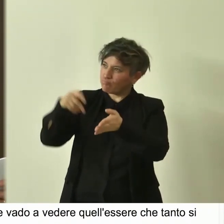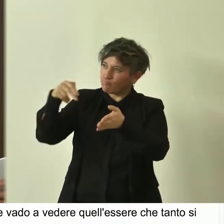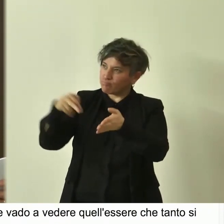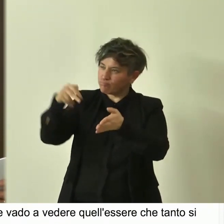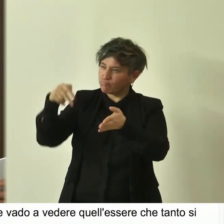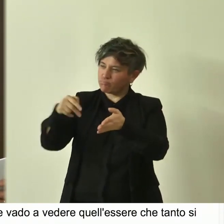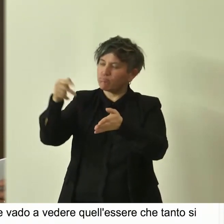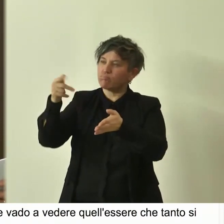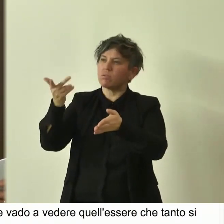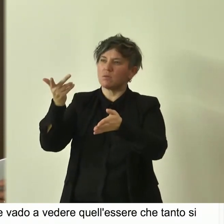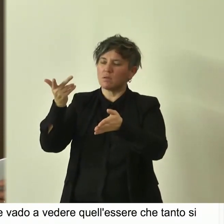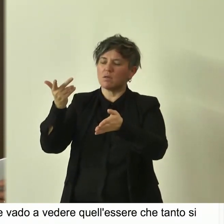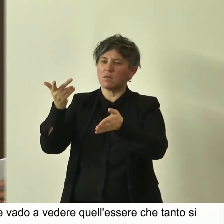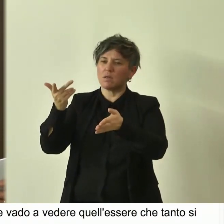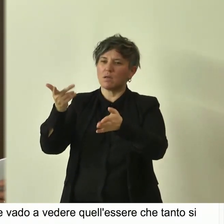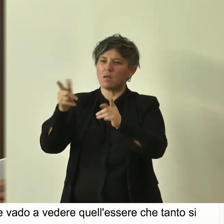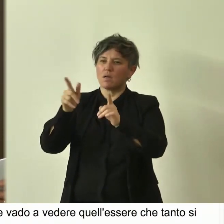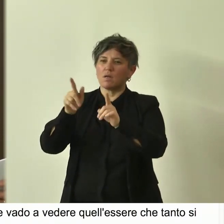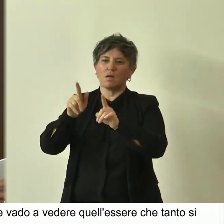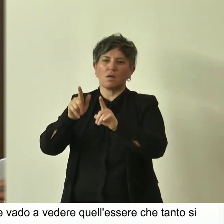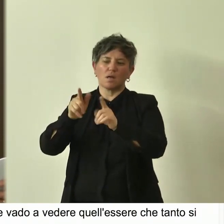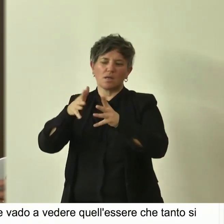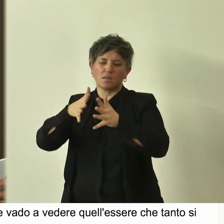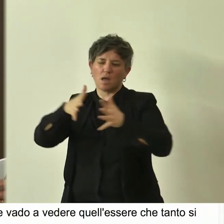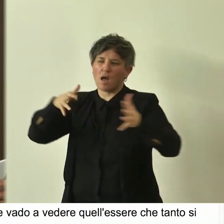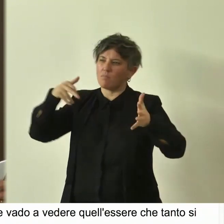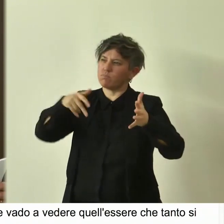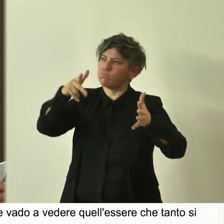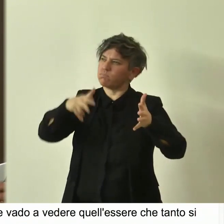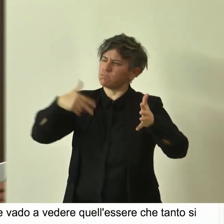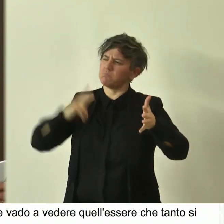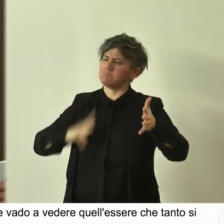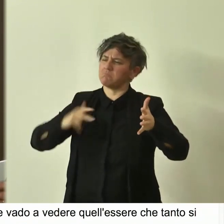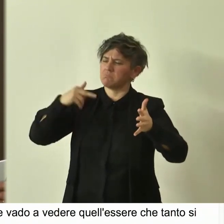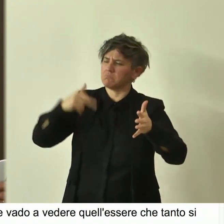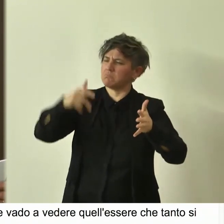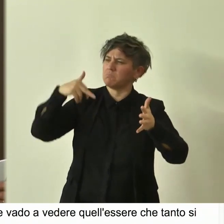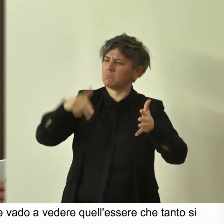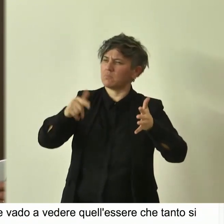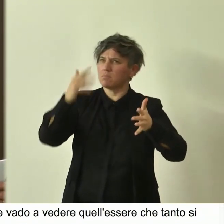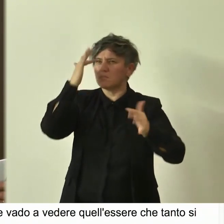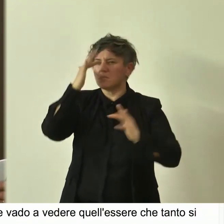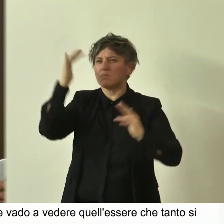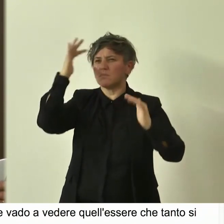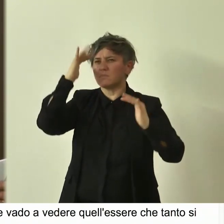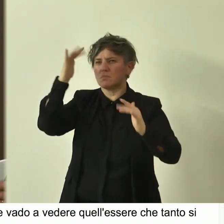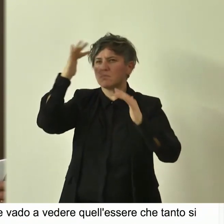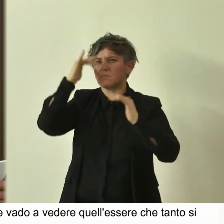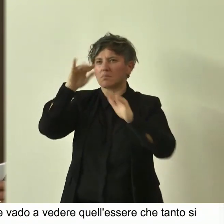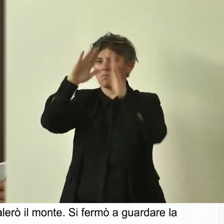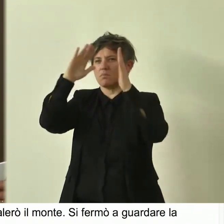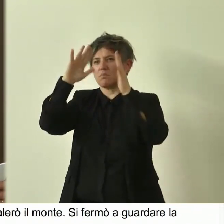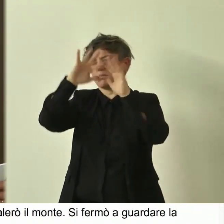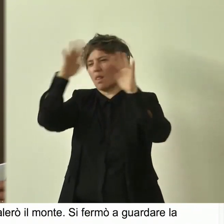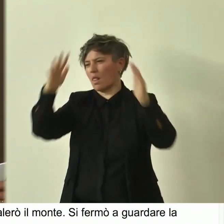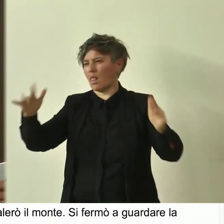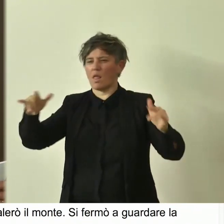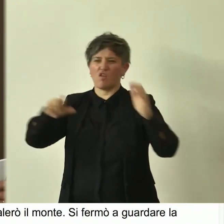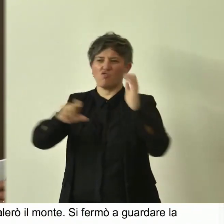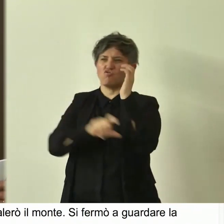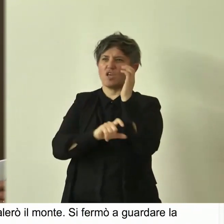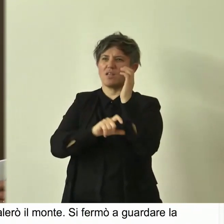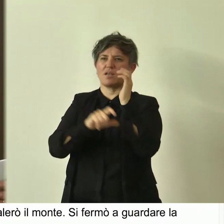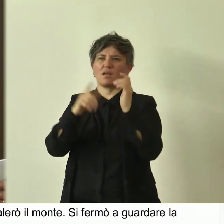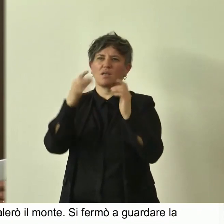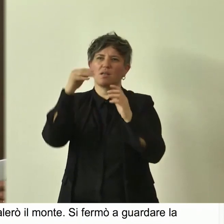camminare Umbaba. Ampia era la via e agevole l'andare. Contemplavano la montagna dei cedri, dimora degli dèi e